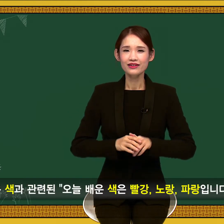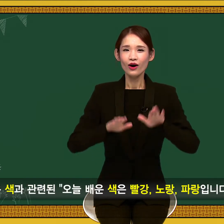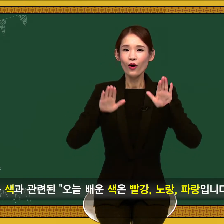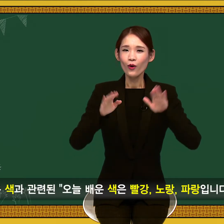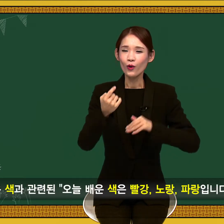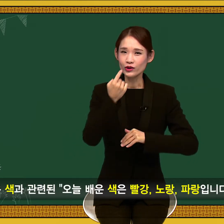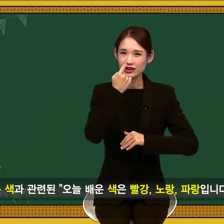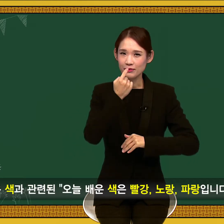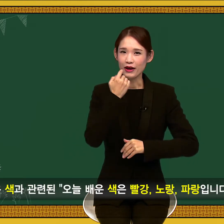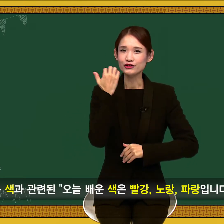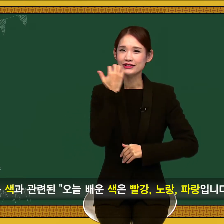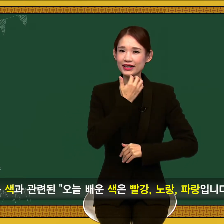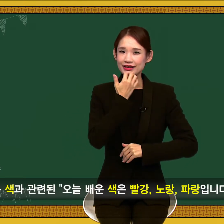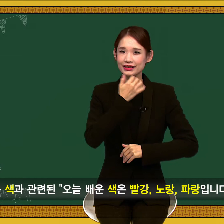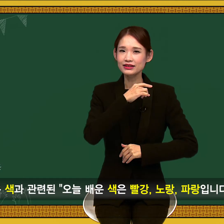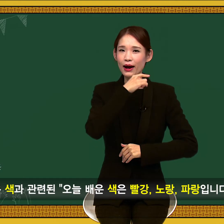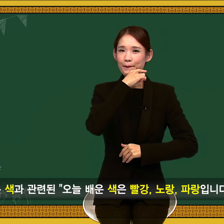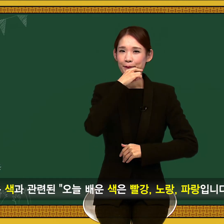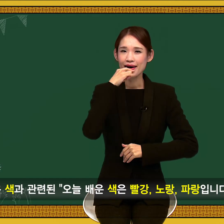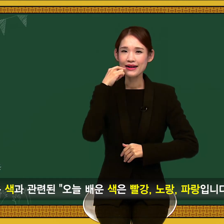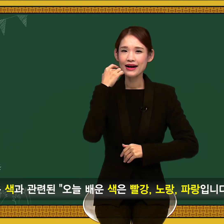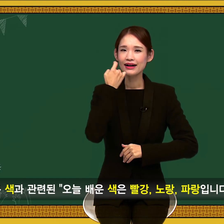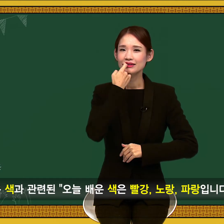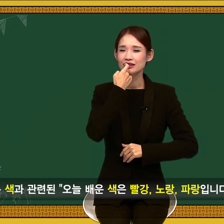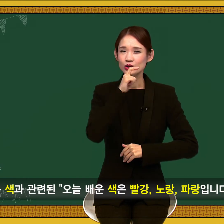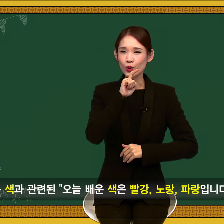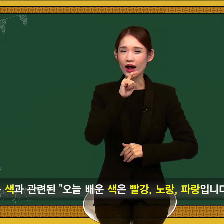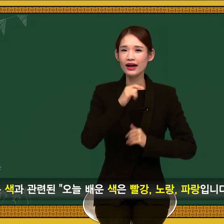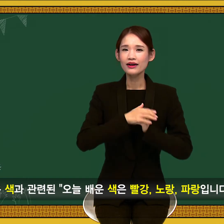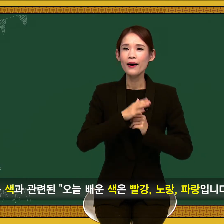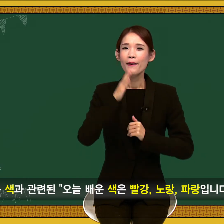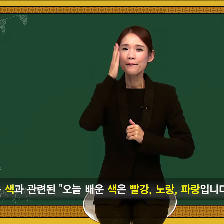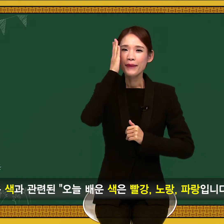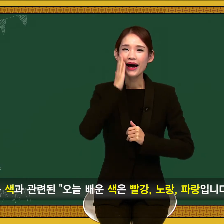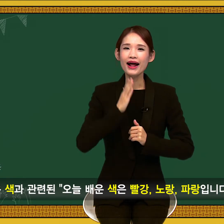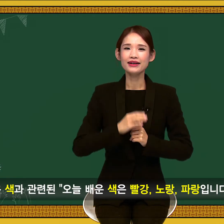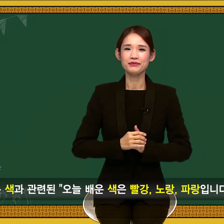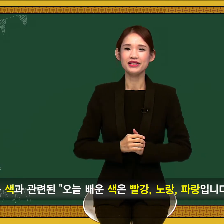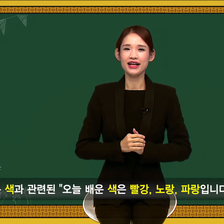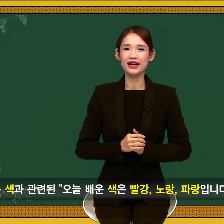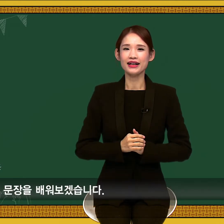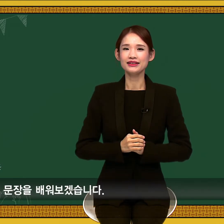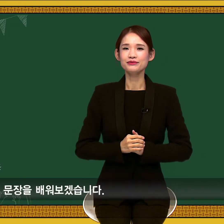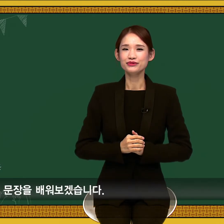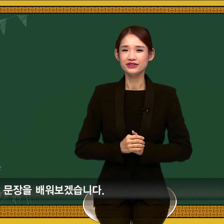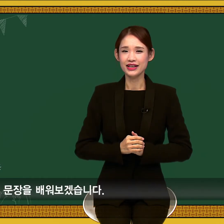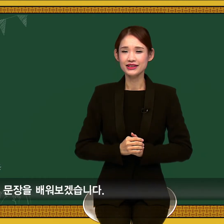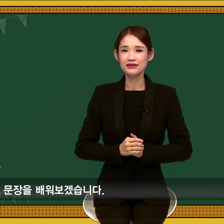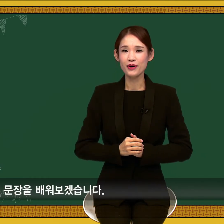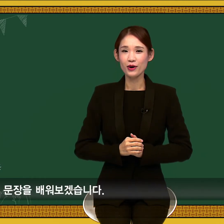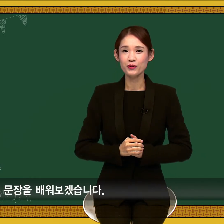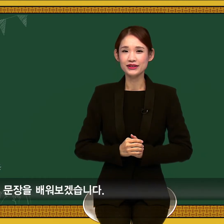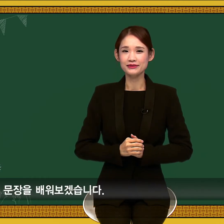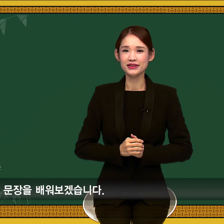오늘 배운 색은 빨강, 노랑, 파랑입니다. 라는 문장을 배워보겠습니다.